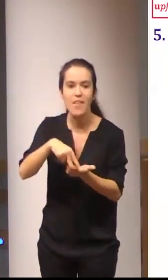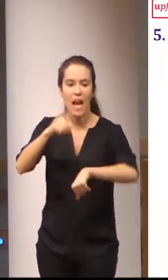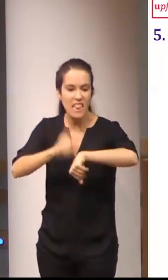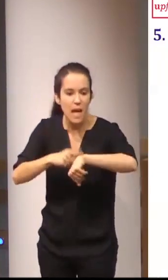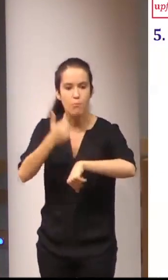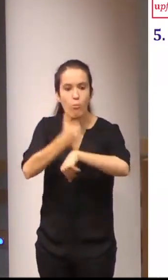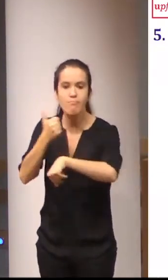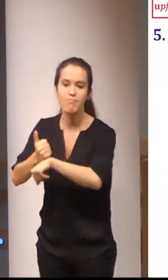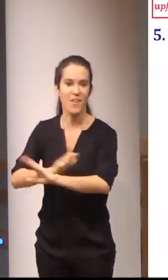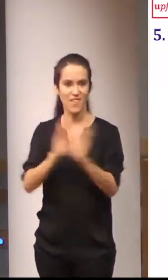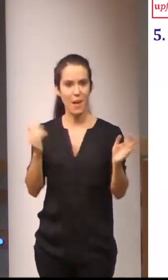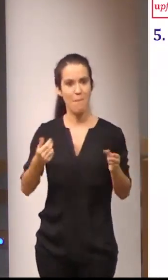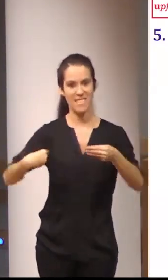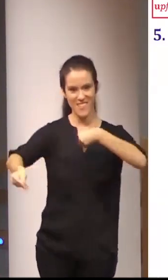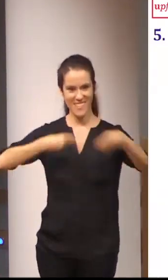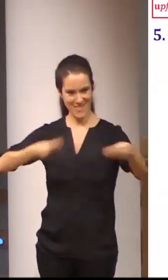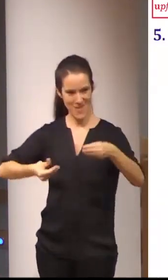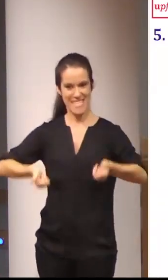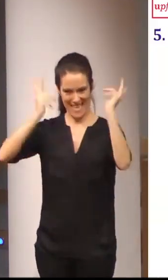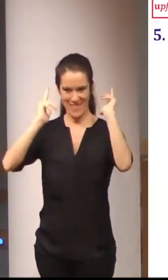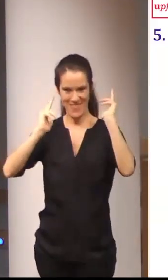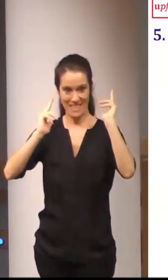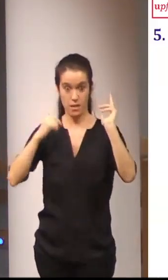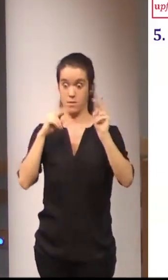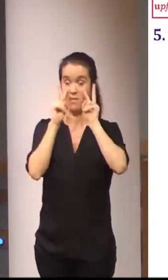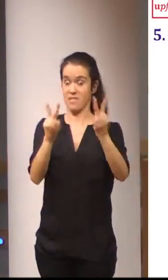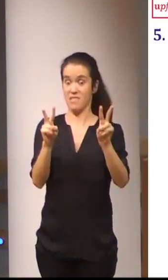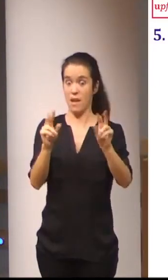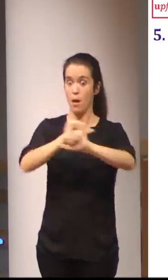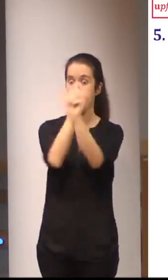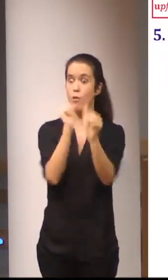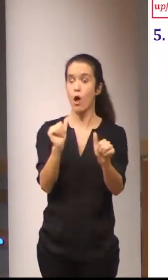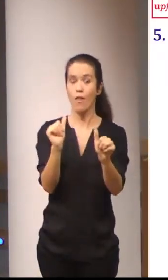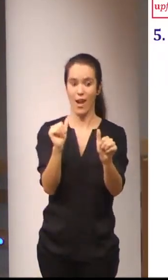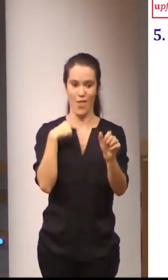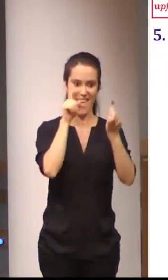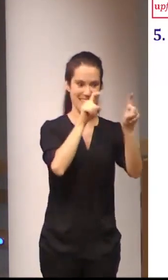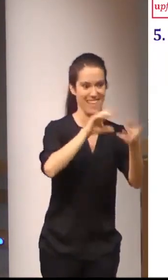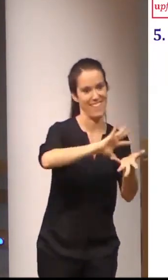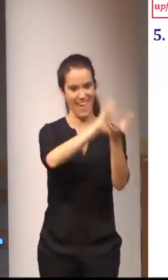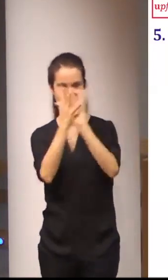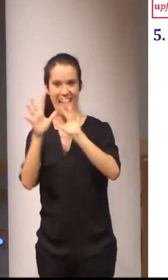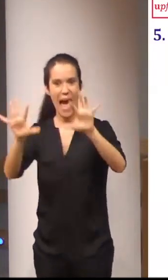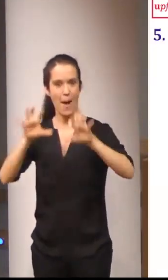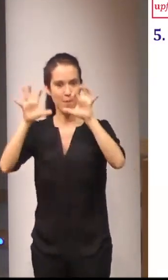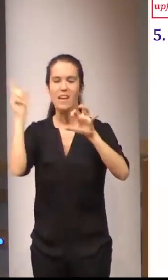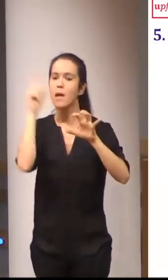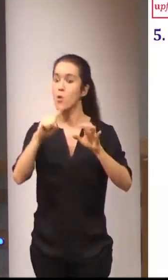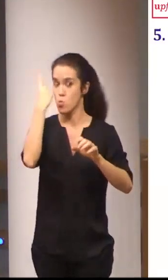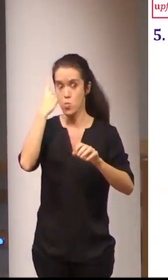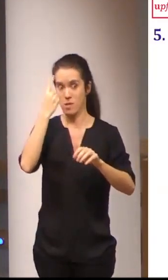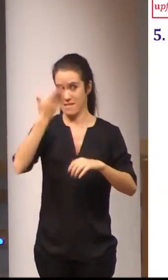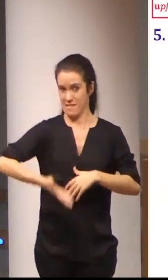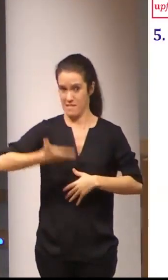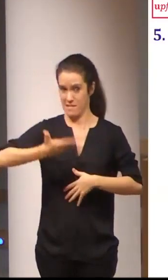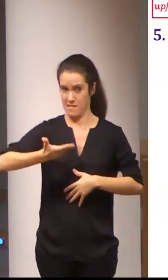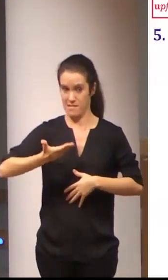en cierto modo hacemos muy visible este cambio de modelo de enseñanza al aprendizaje pero tenemos un elemento importante que